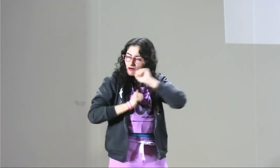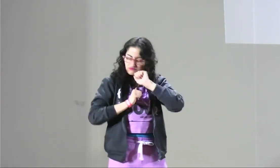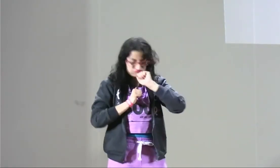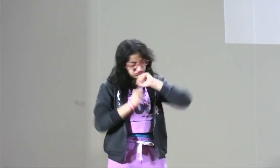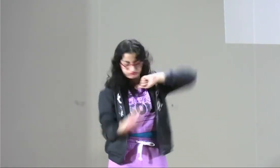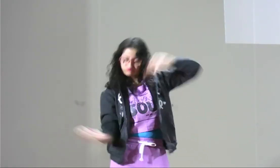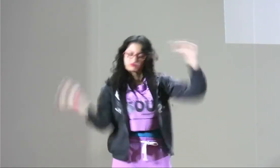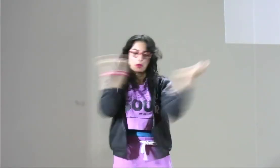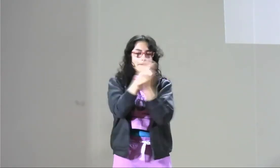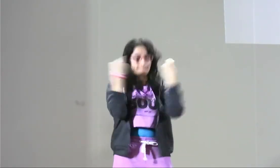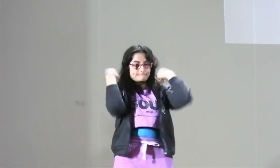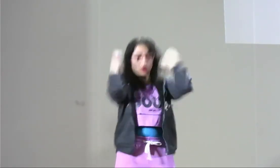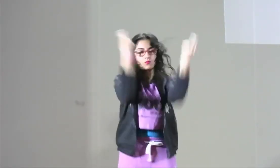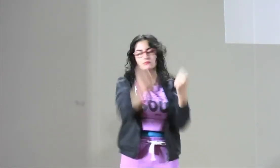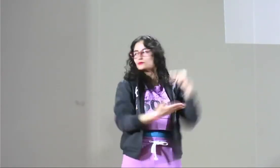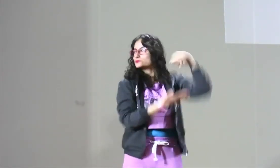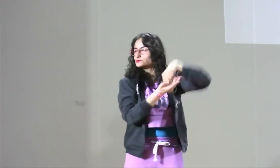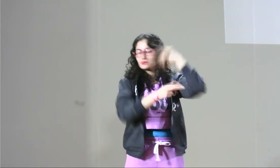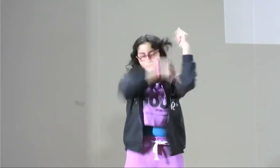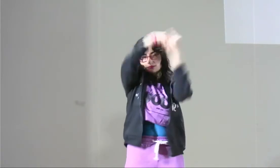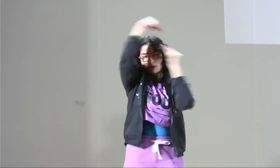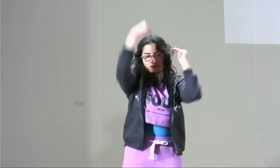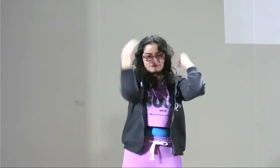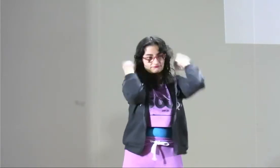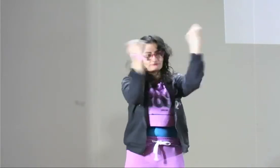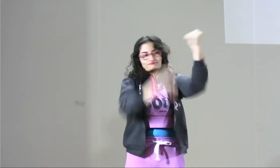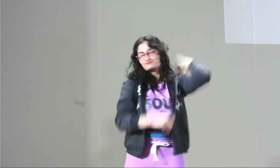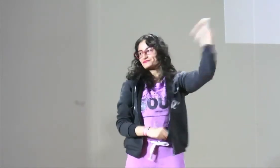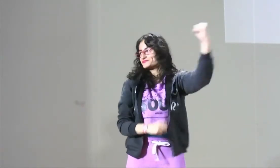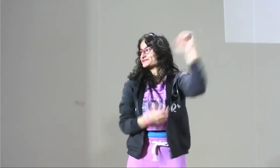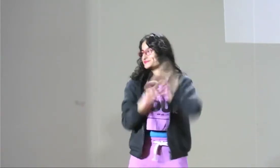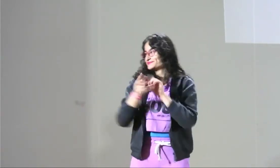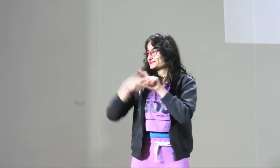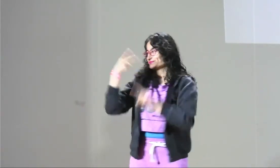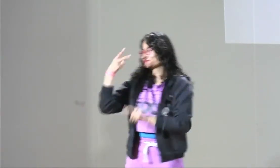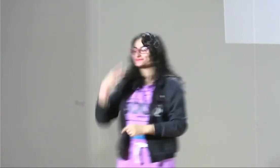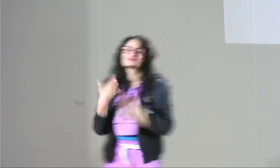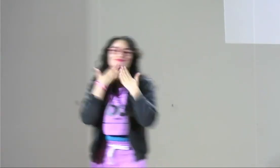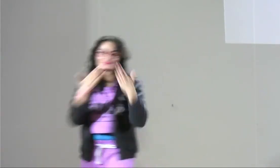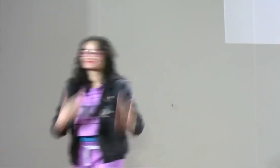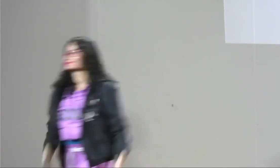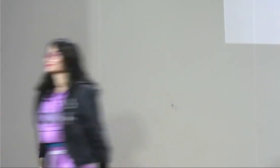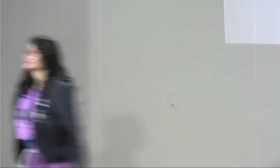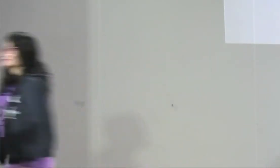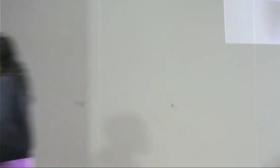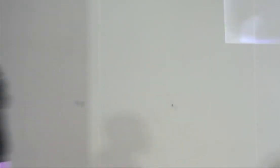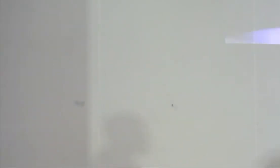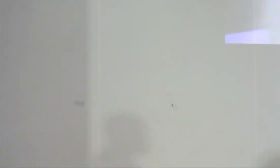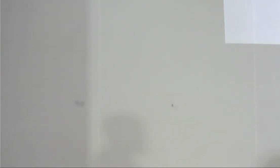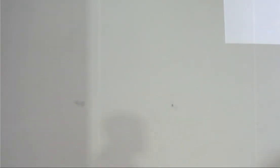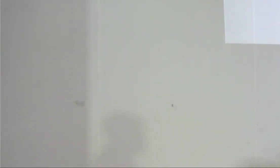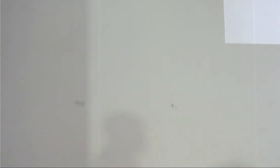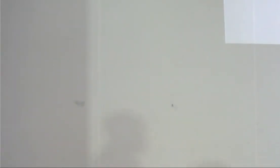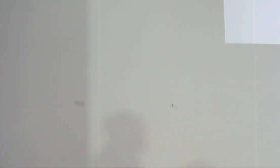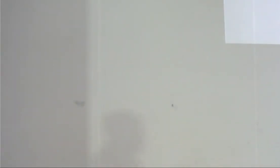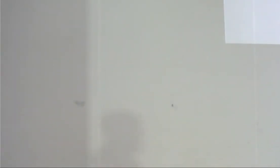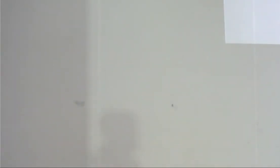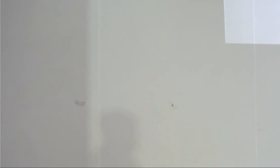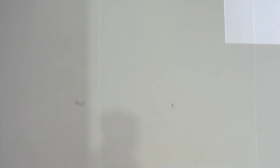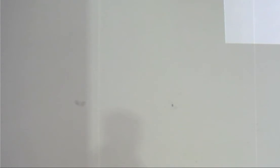con respecto al tema de la crítica y del maltrato verbal de los hombres psicológicos de los hombres hacia las mujeres.